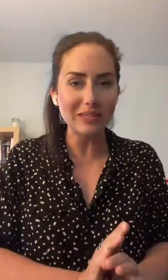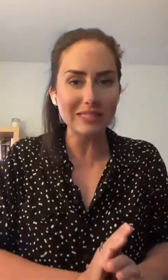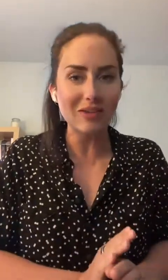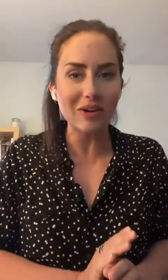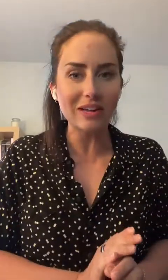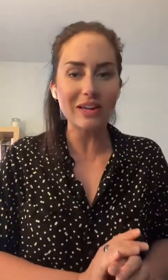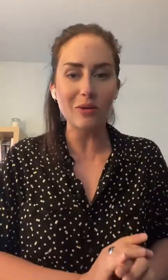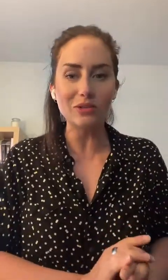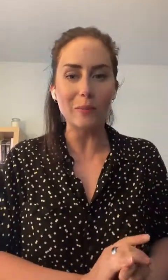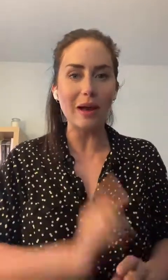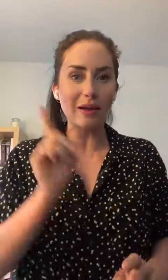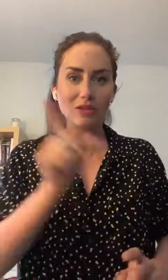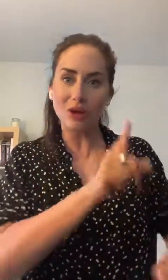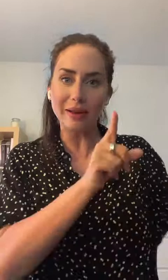lundi soir et on se parle demain.